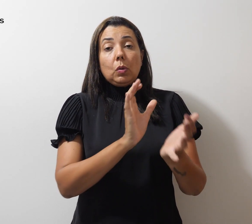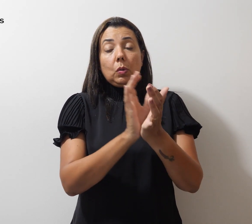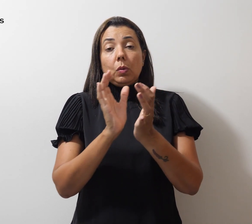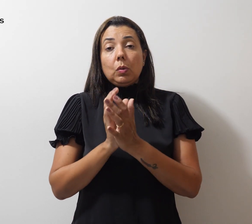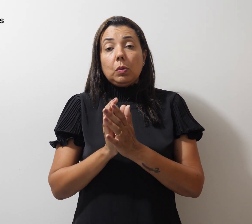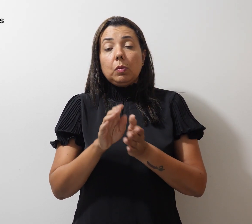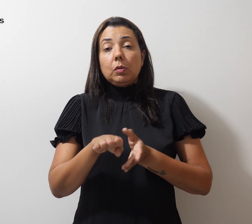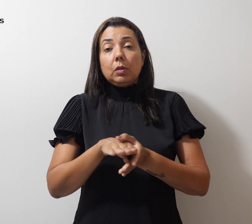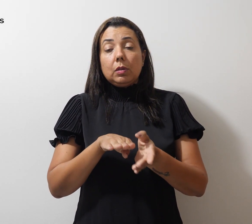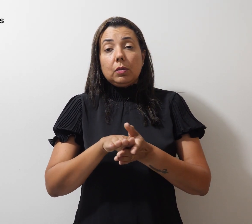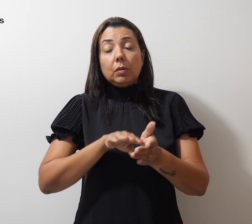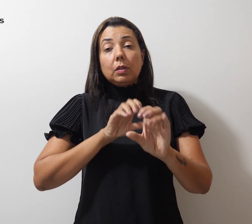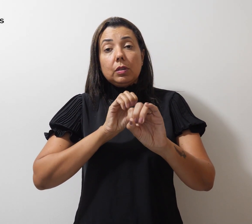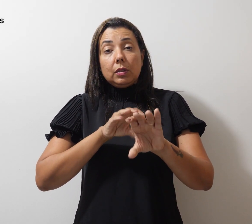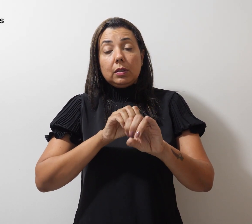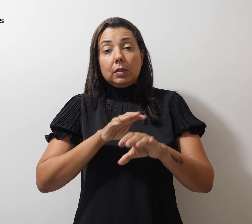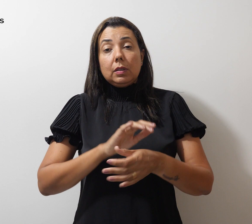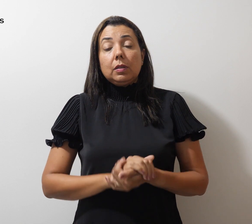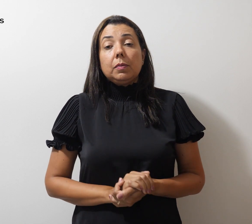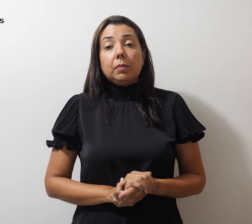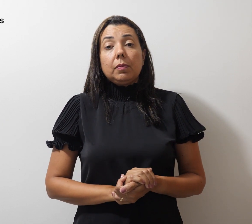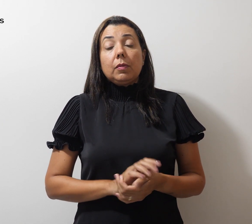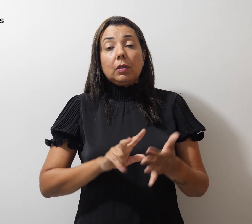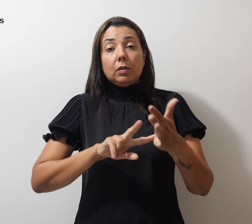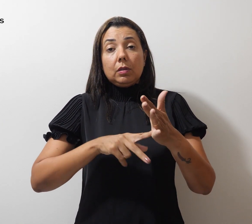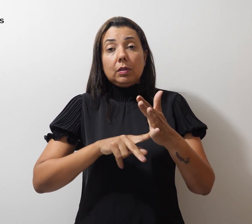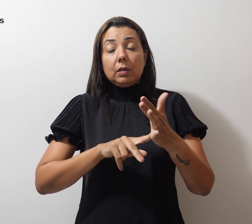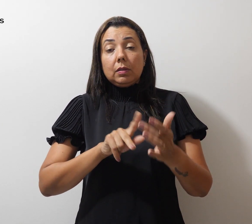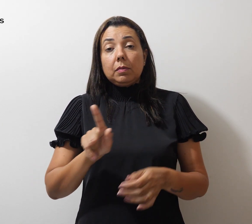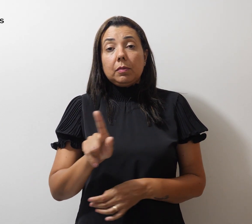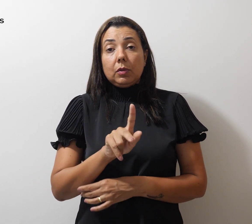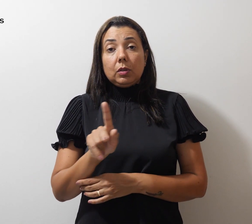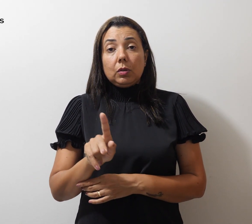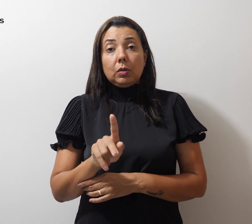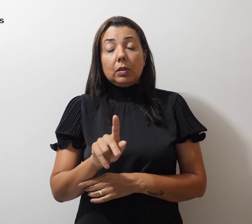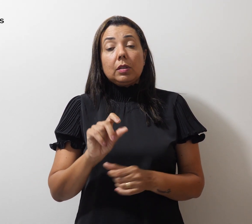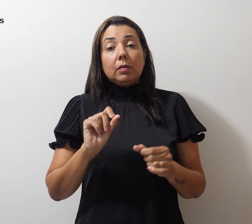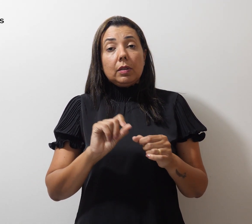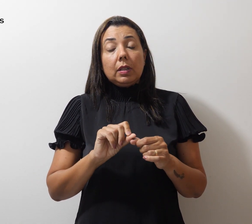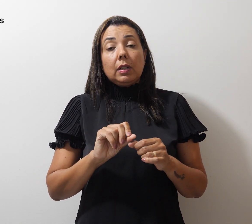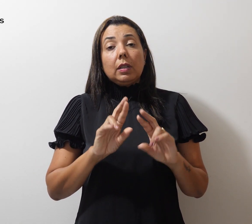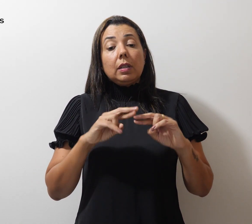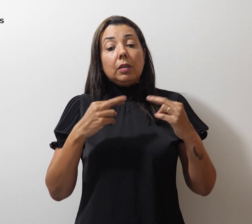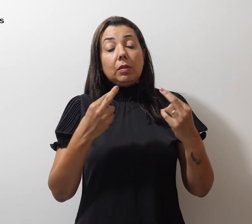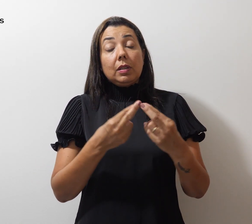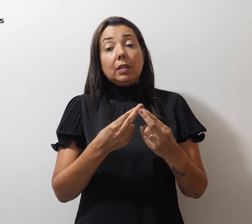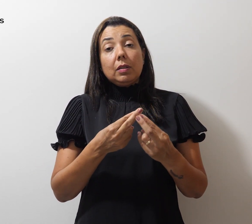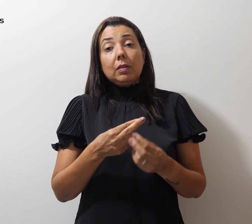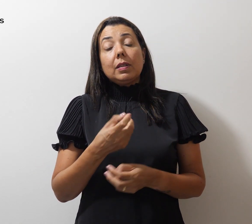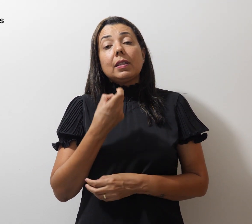de Orientadores Educacionais do SimproDF realizará a reunião nesta sexta-feira,